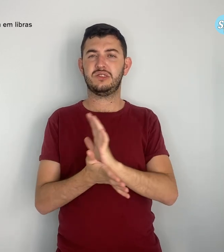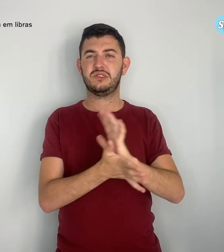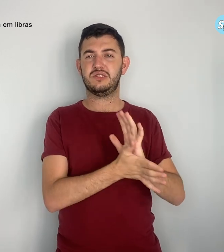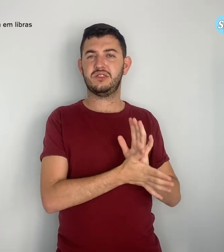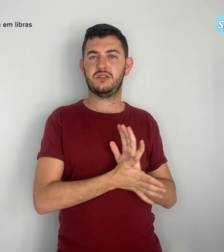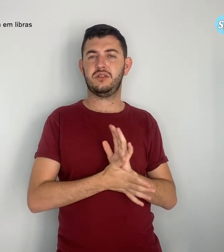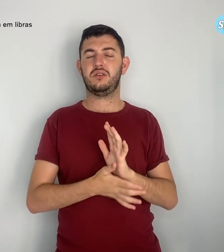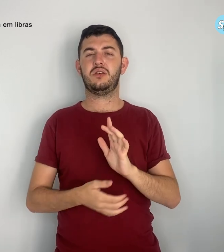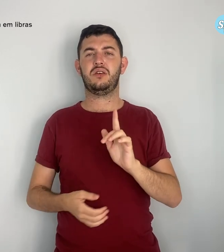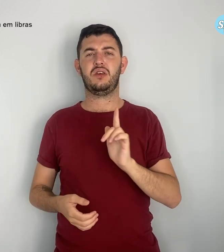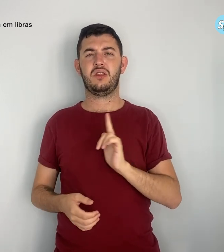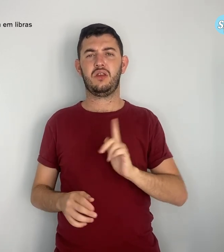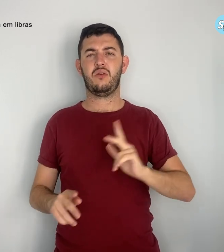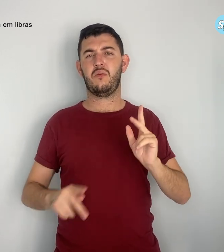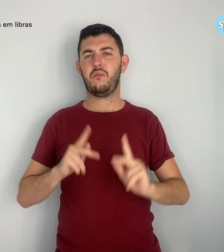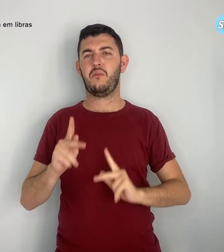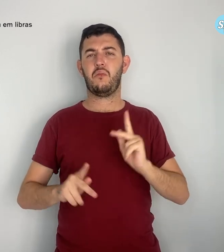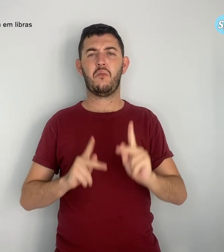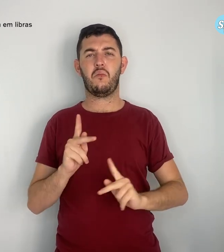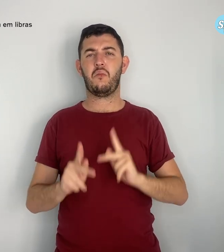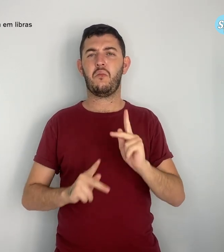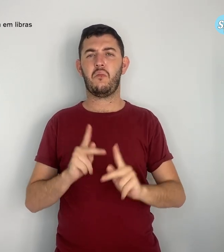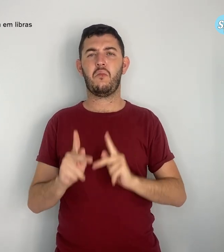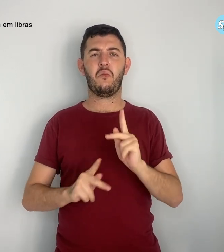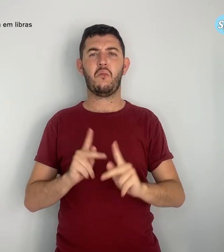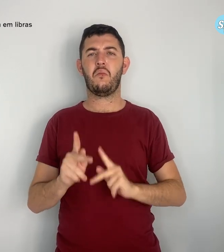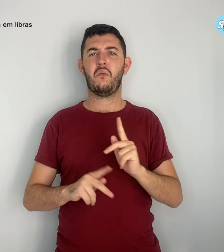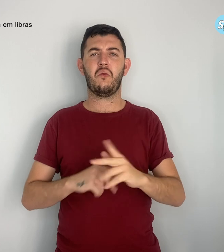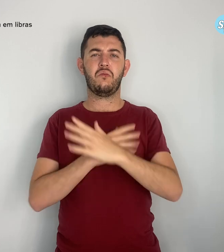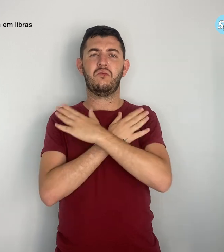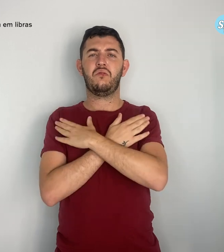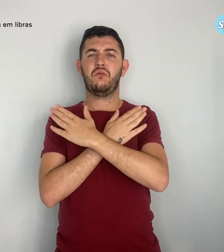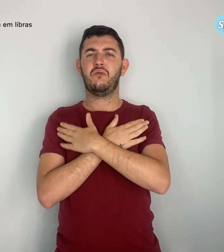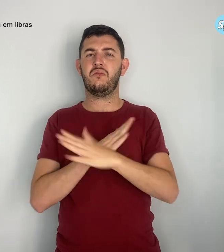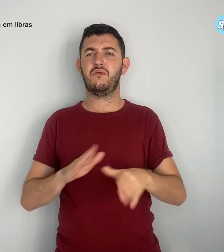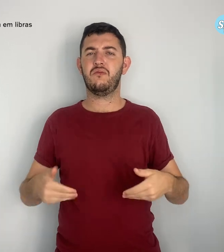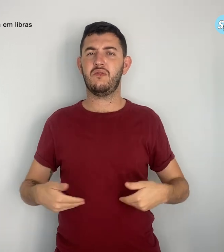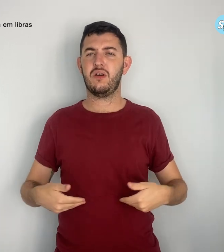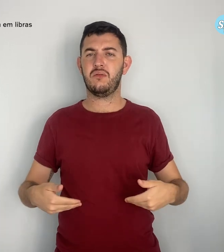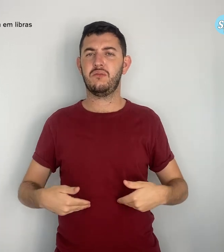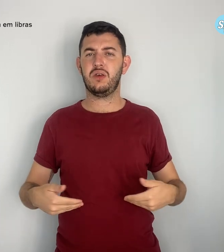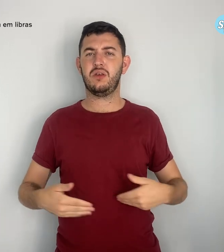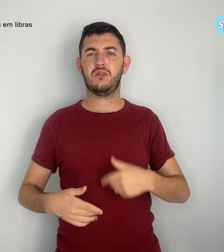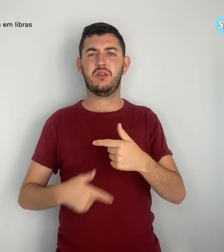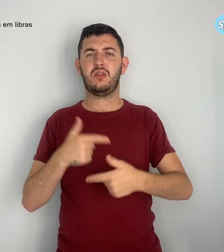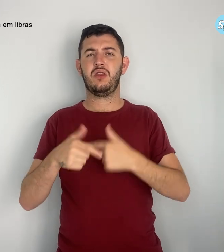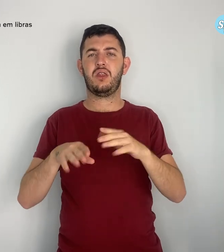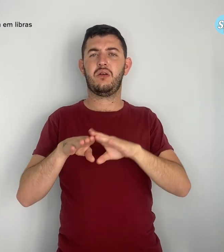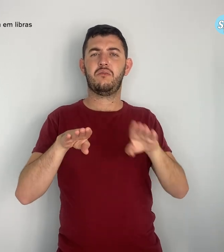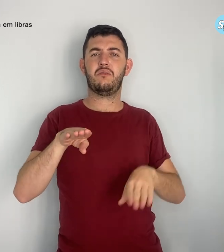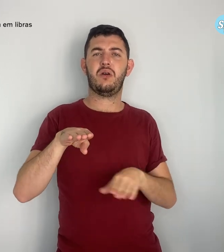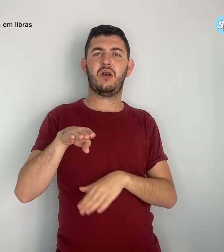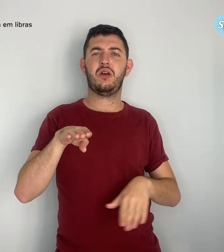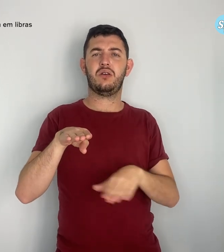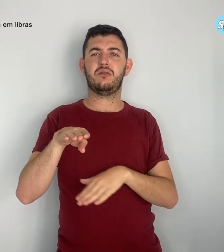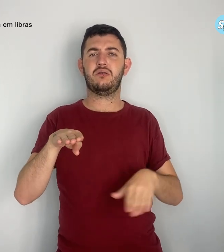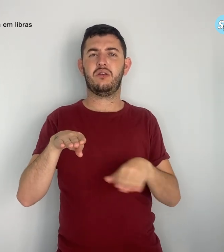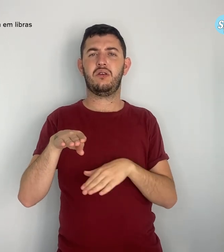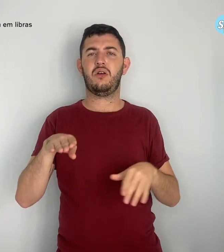por uma multidão de desempregados, famintos, subempregados e desalentados. Um